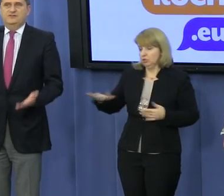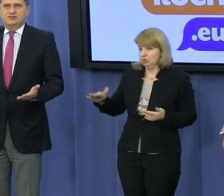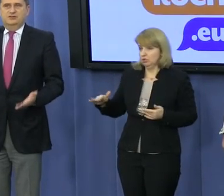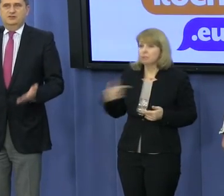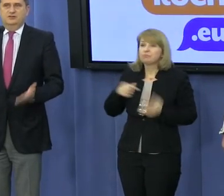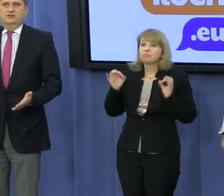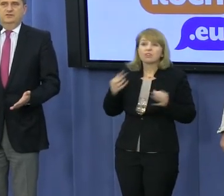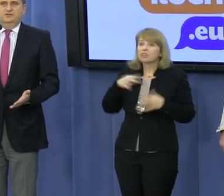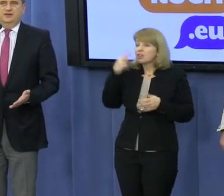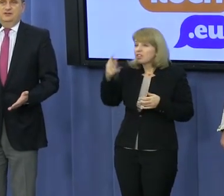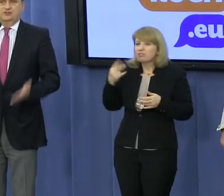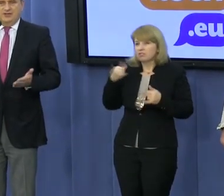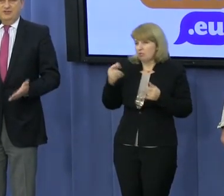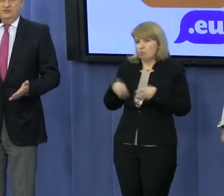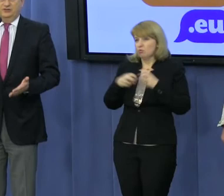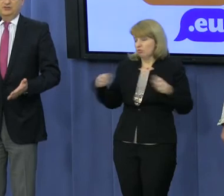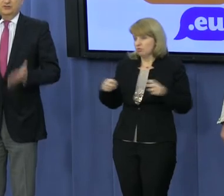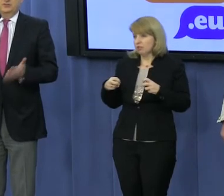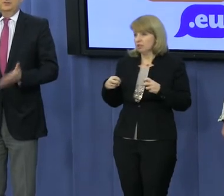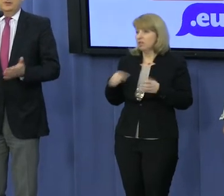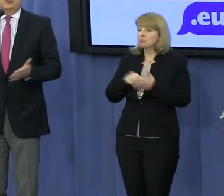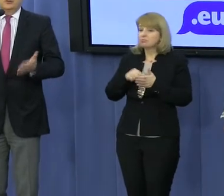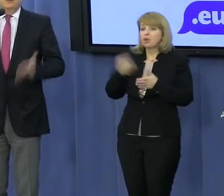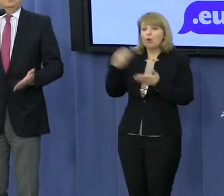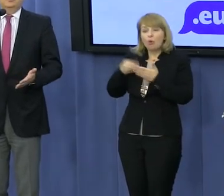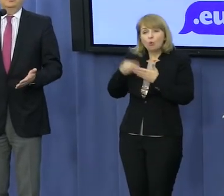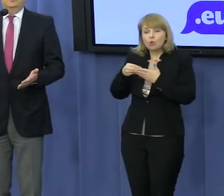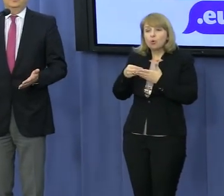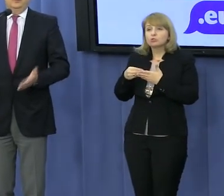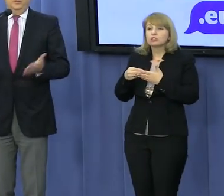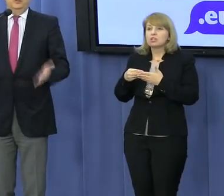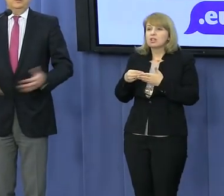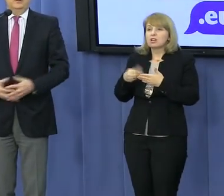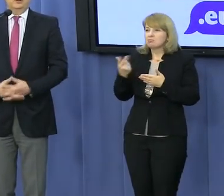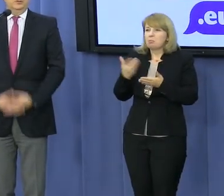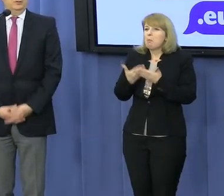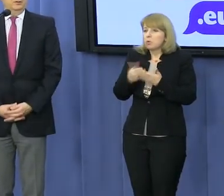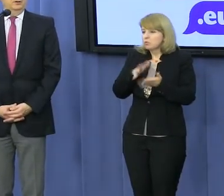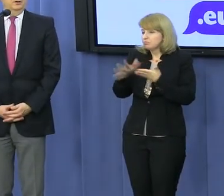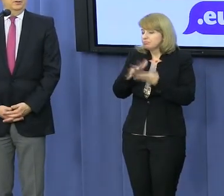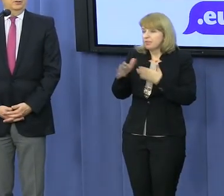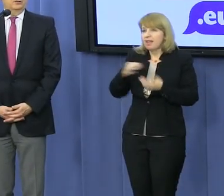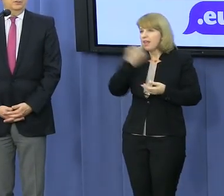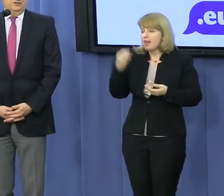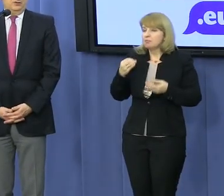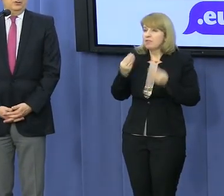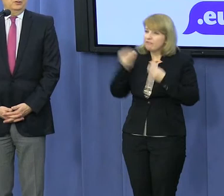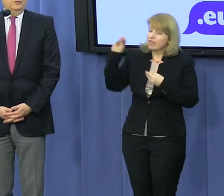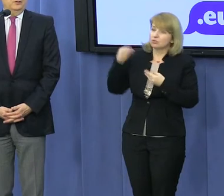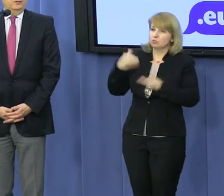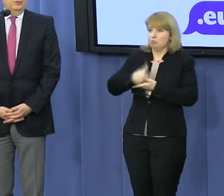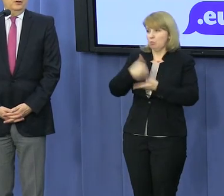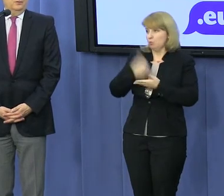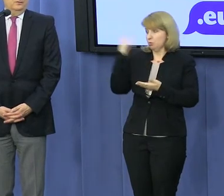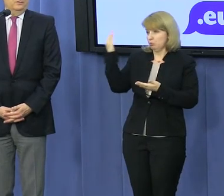nie widzę żadnego innego rozwiązania niż takie właśnie, że kosztem niektórych nieuzasadnionych wydatków powinniśmy zwiększyć pomoc społeczną w tym zakresie. My się